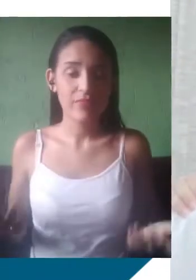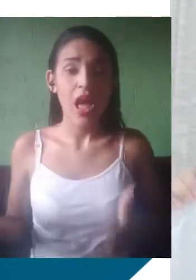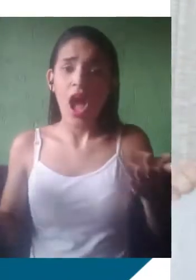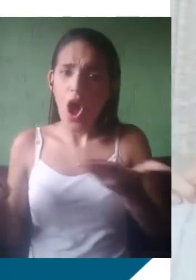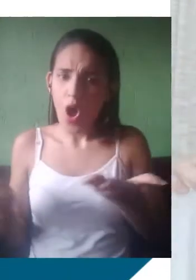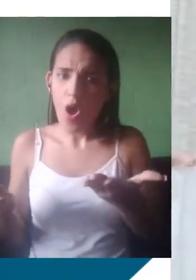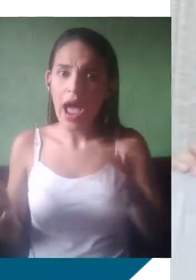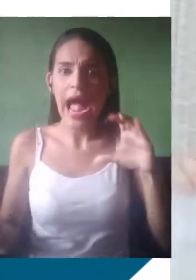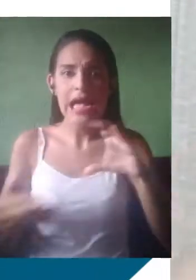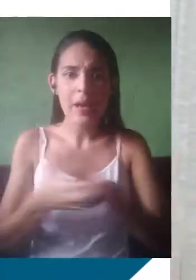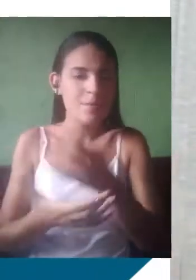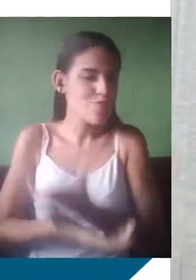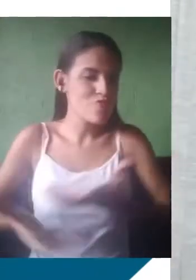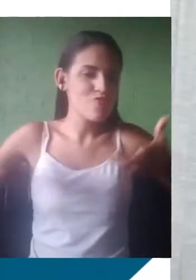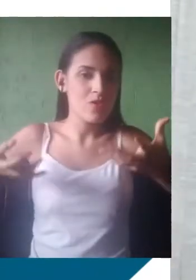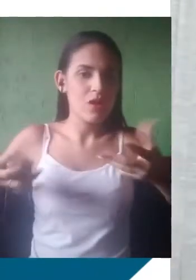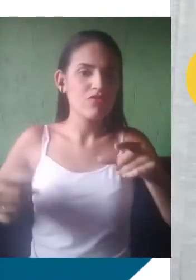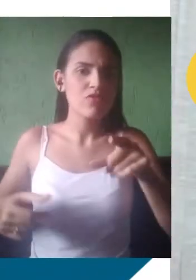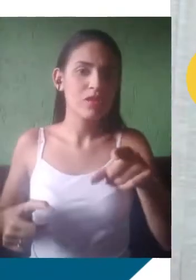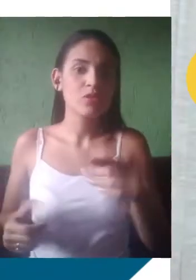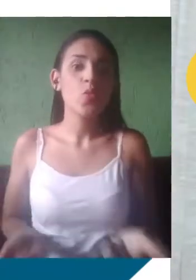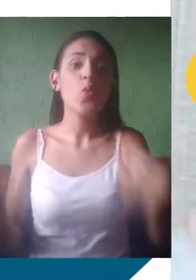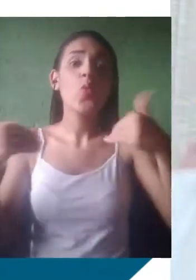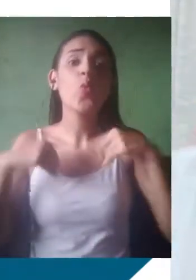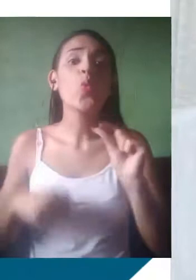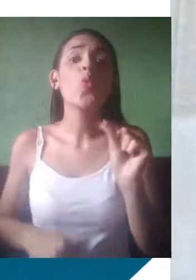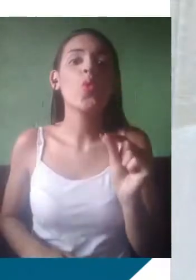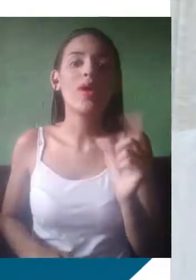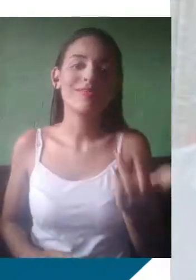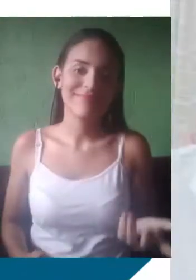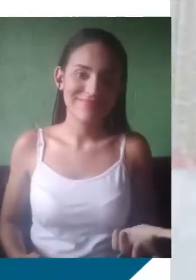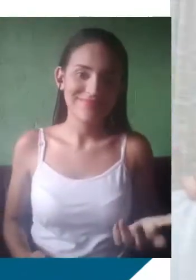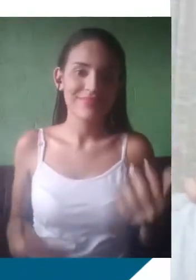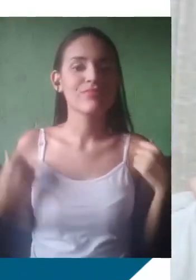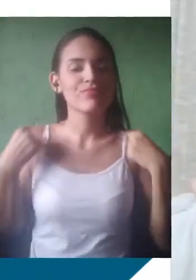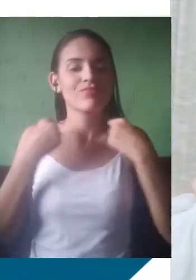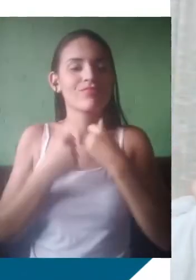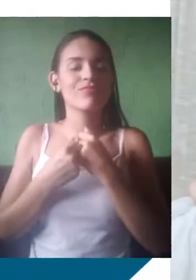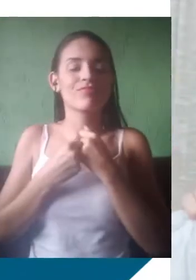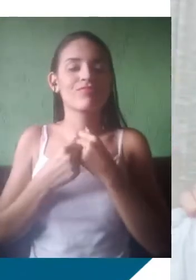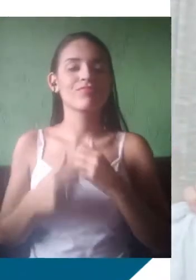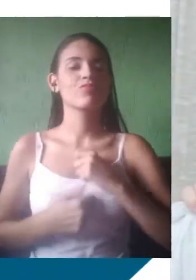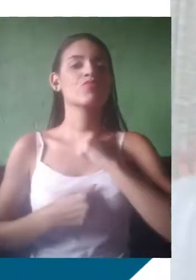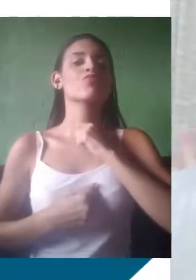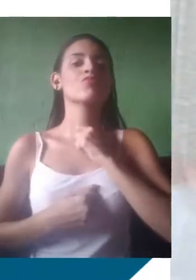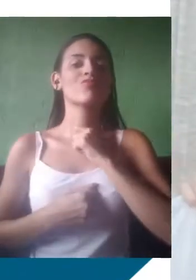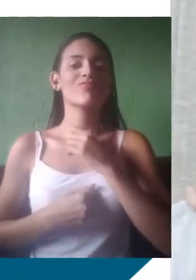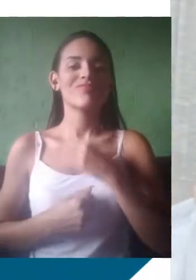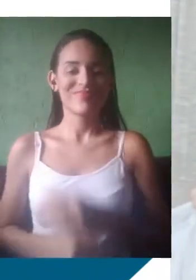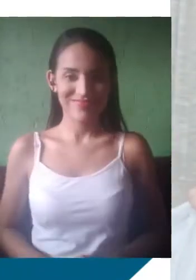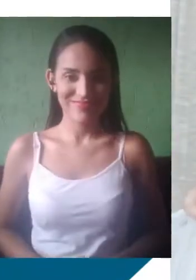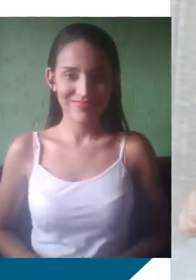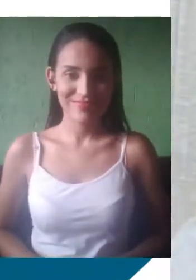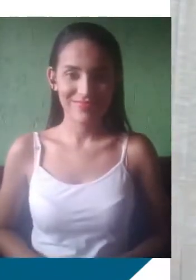aposto. E é um casamento, você iria com essa aqui? Bom, assim como a gente não usa a mesma roupa para todas